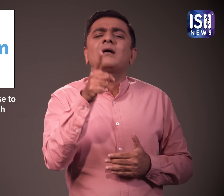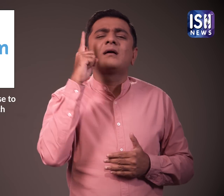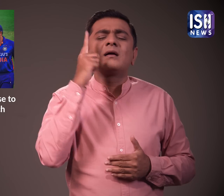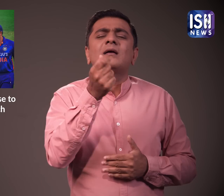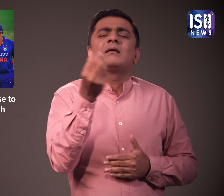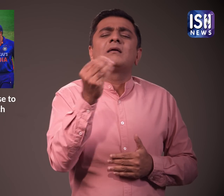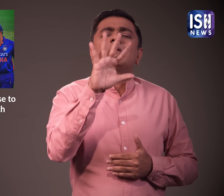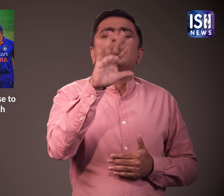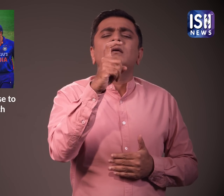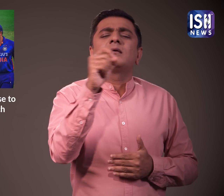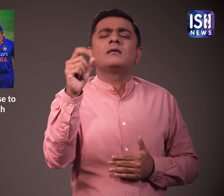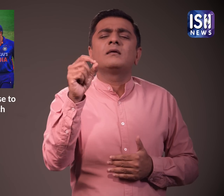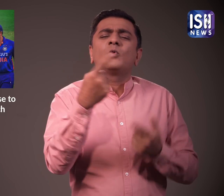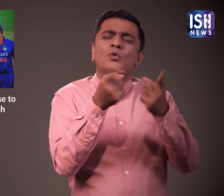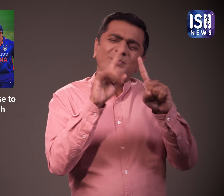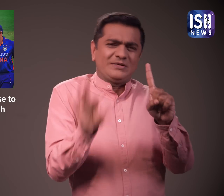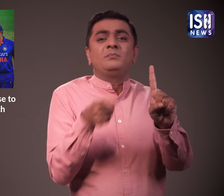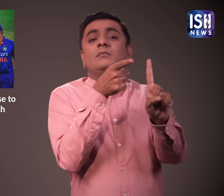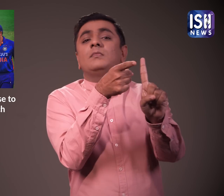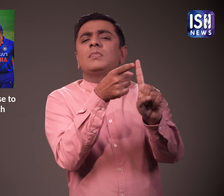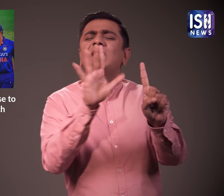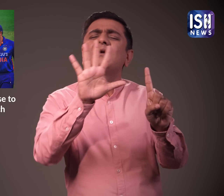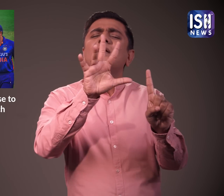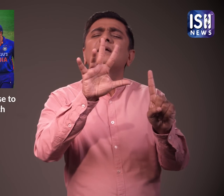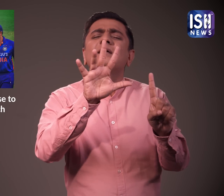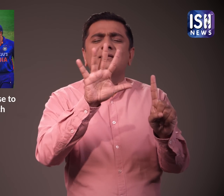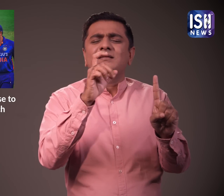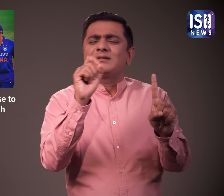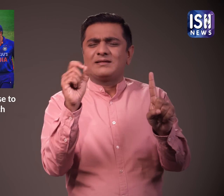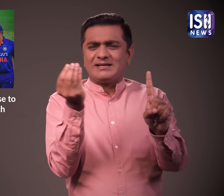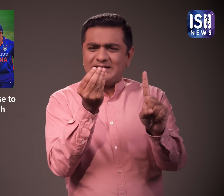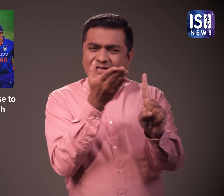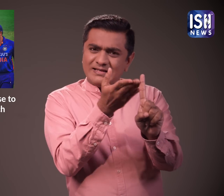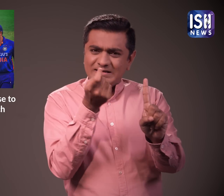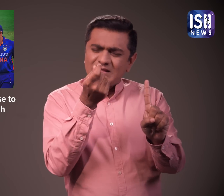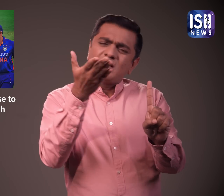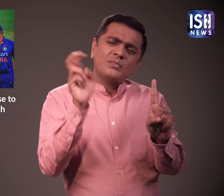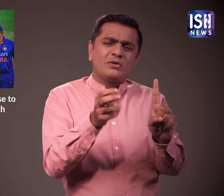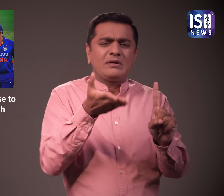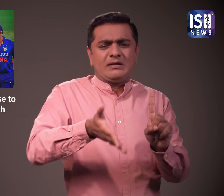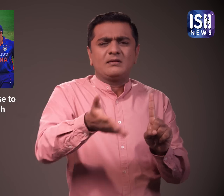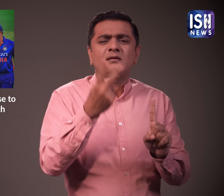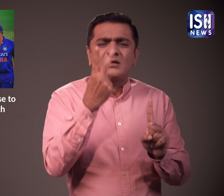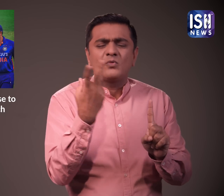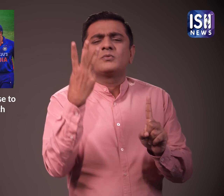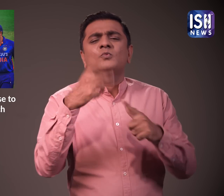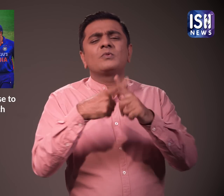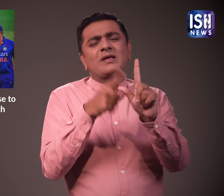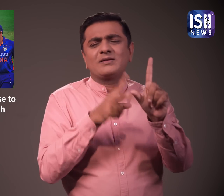तो कमरे का किराया लगबग 5700 प्रतीराथ है ये तरह 2-3 जुलाई 2023 के लिए है